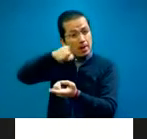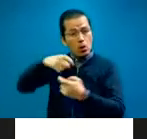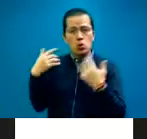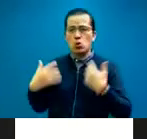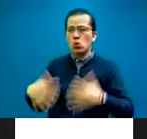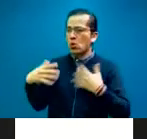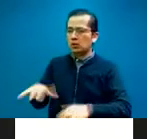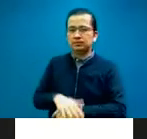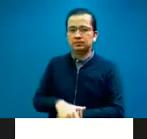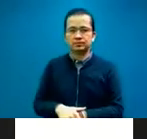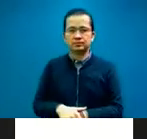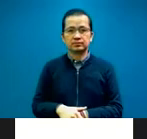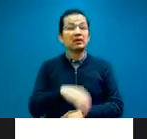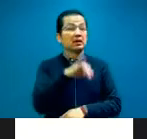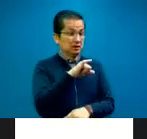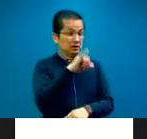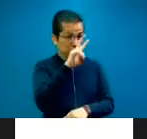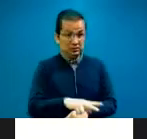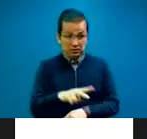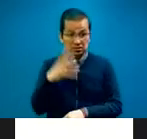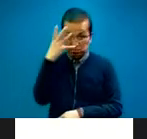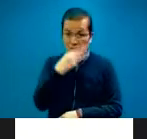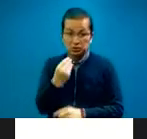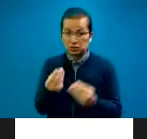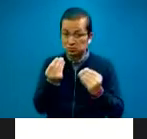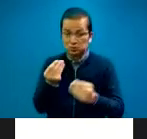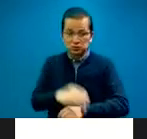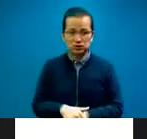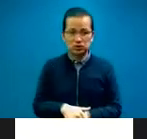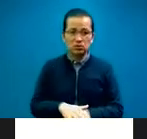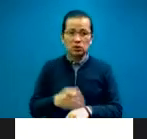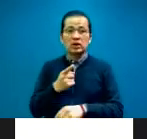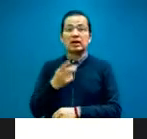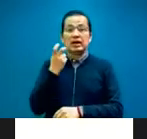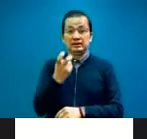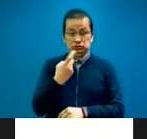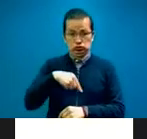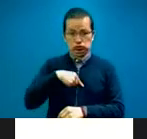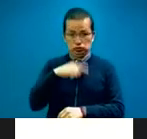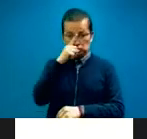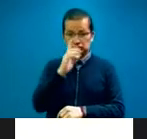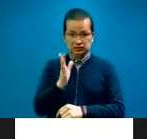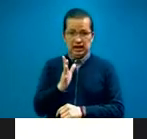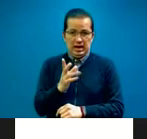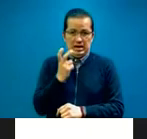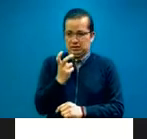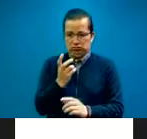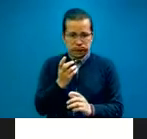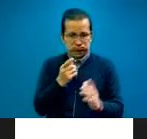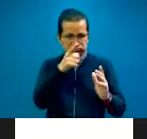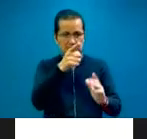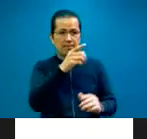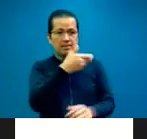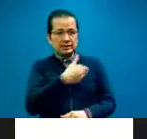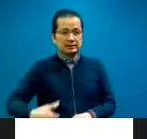muy bonito, Flor. Bueno, una vez que se consolidó este decreto, que, ¿no?, que viola todos estos derechos y que, por